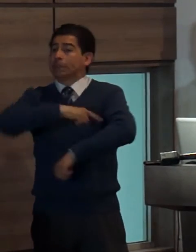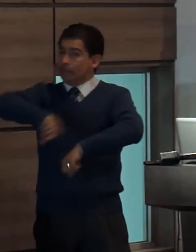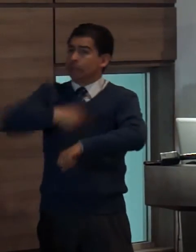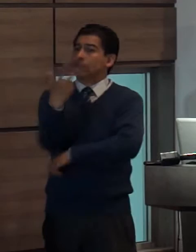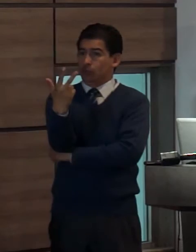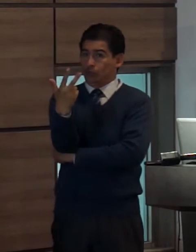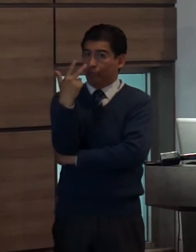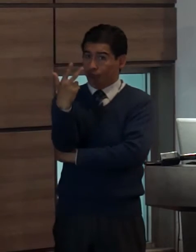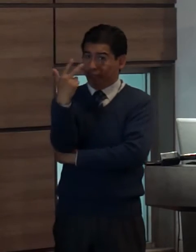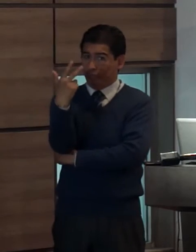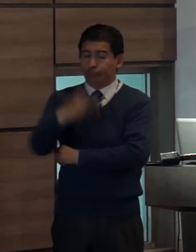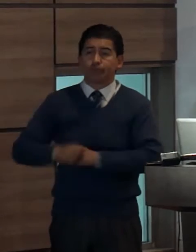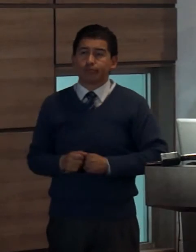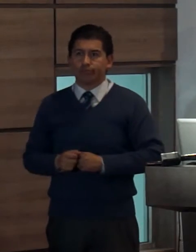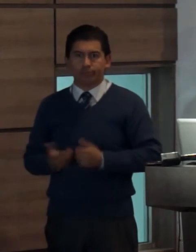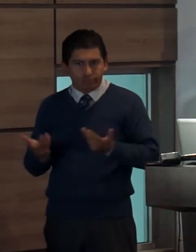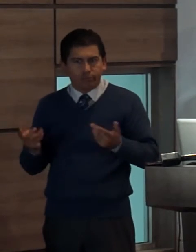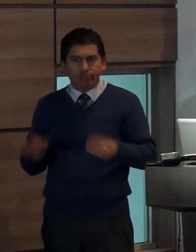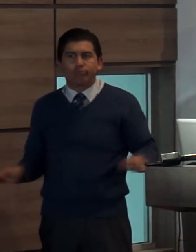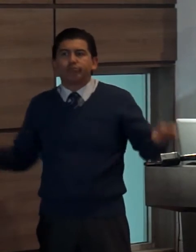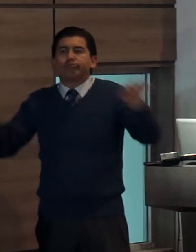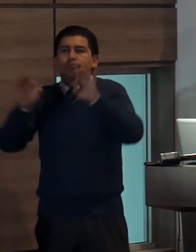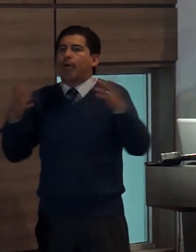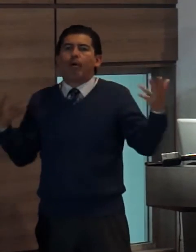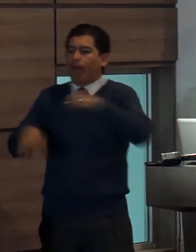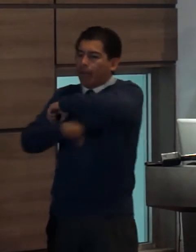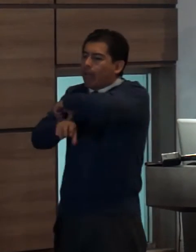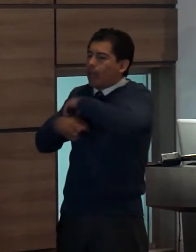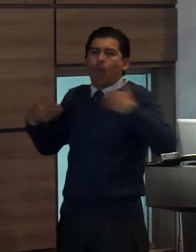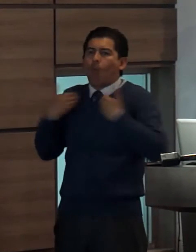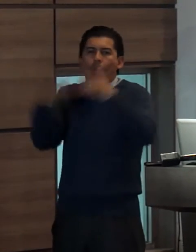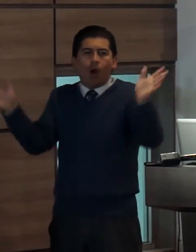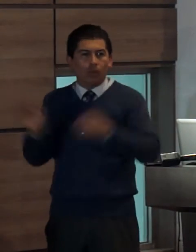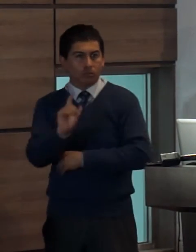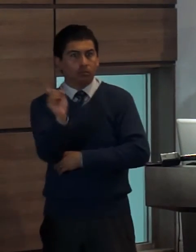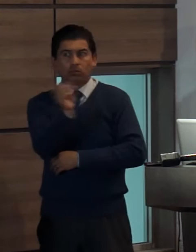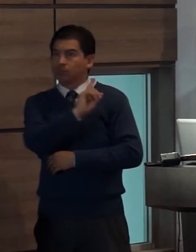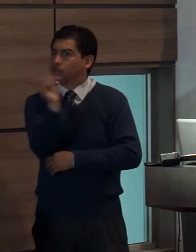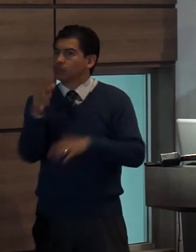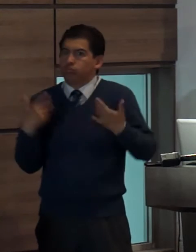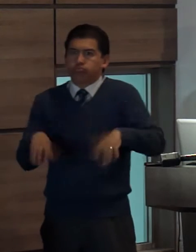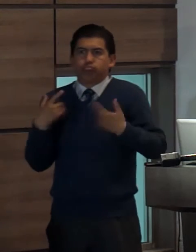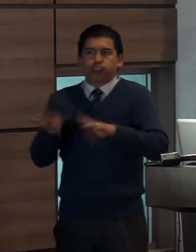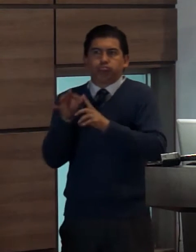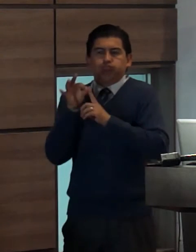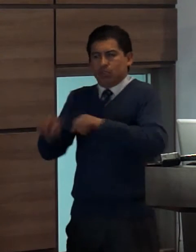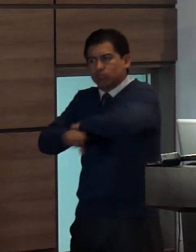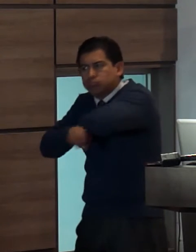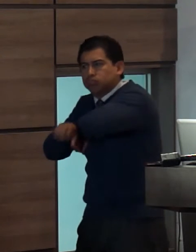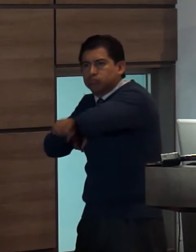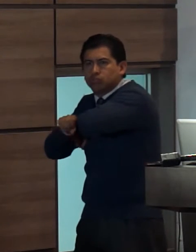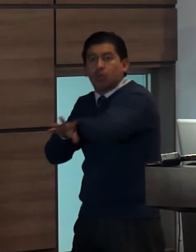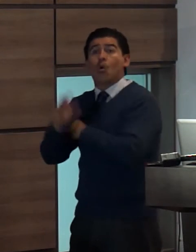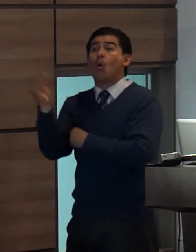he aquí la importancia de fomentar una comunicación con enfoque de derechos ya que la cantidad de información a la